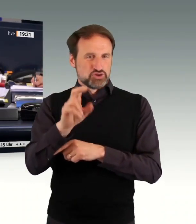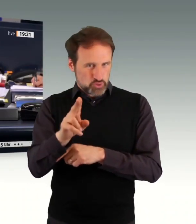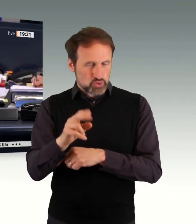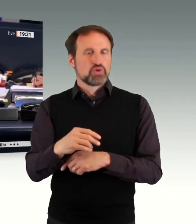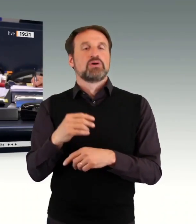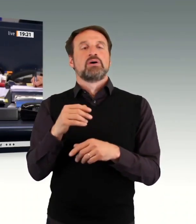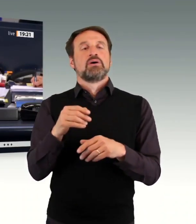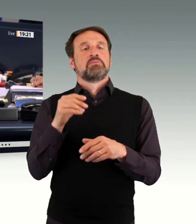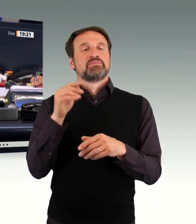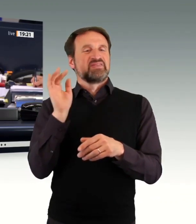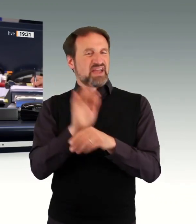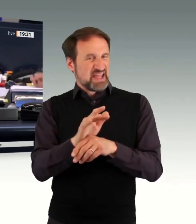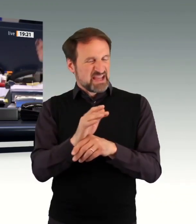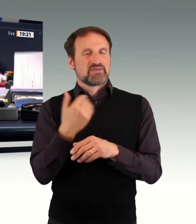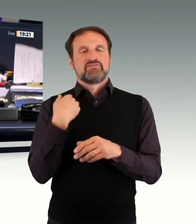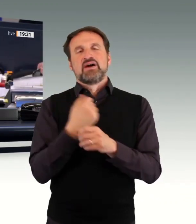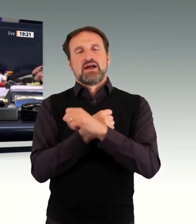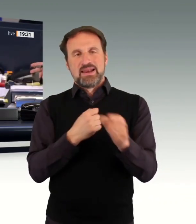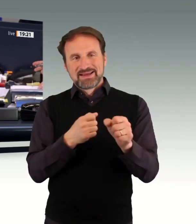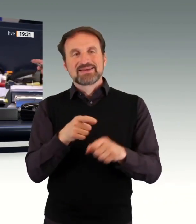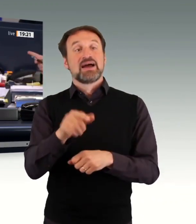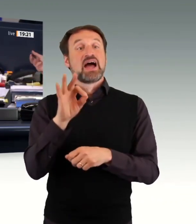16, zweite und dritte Beratung des von den